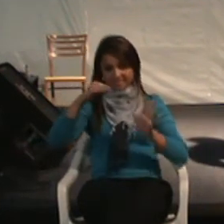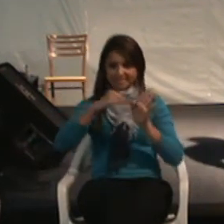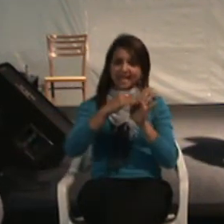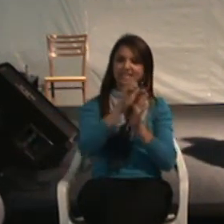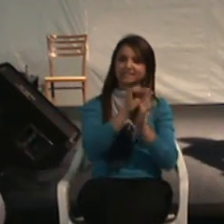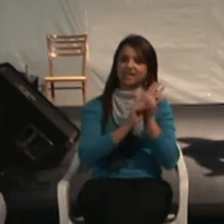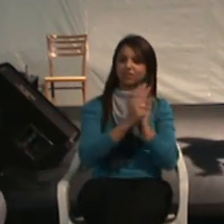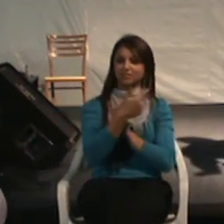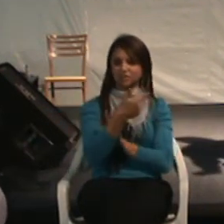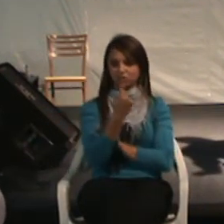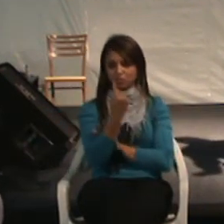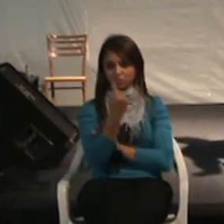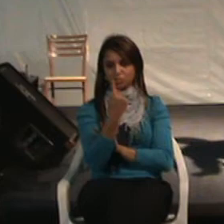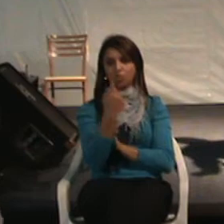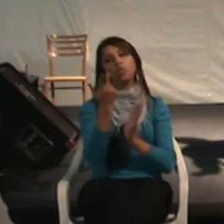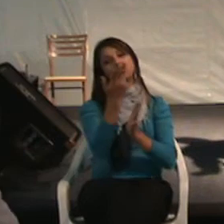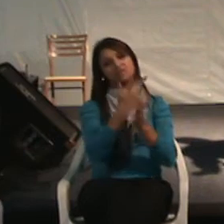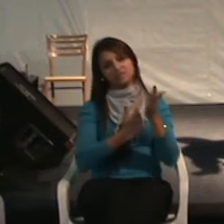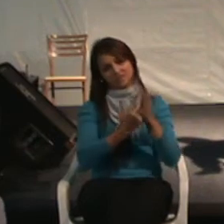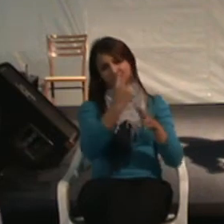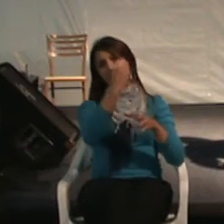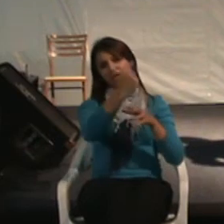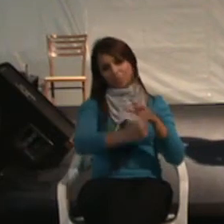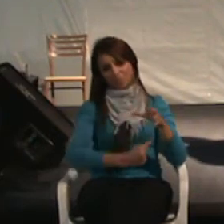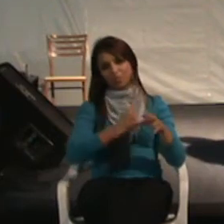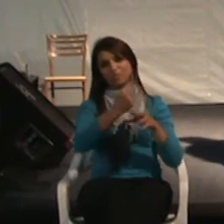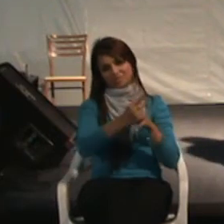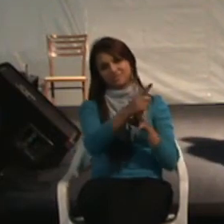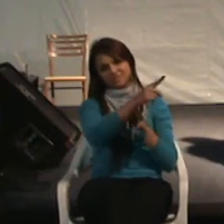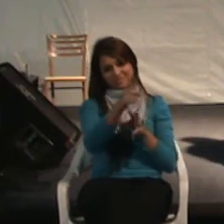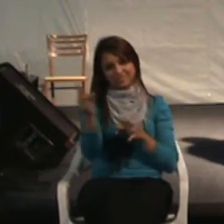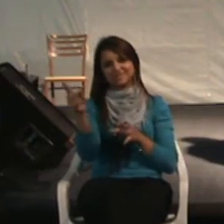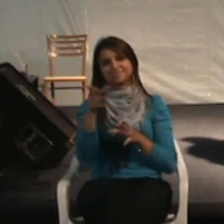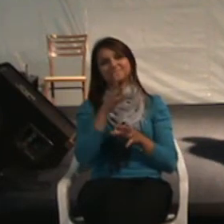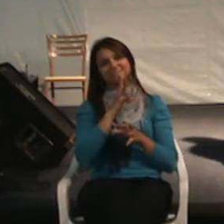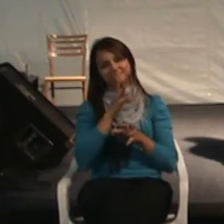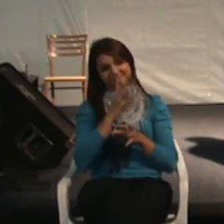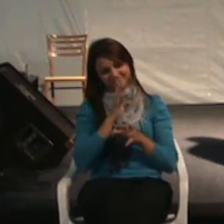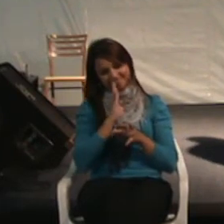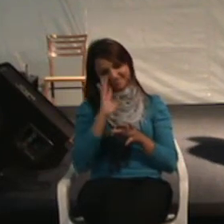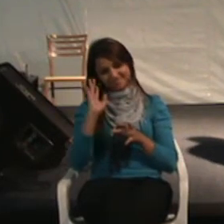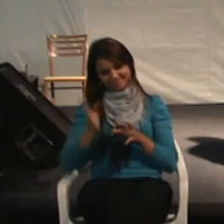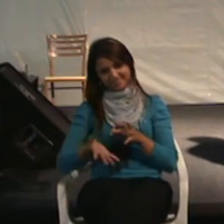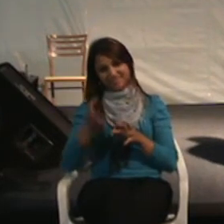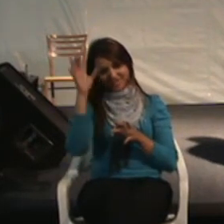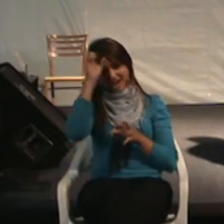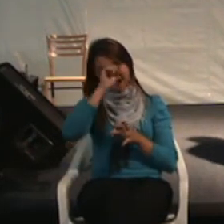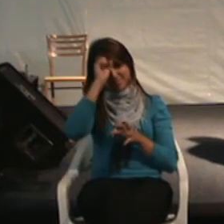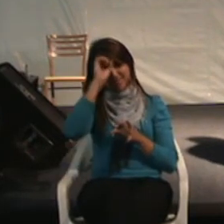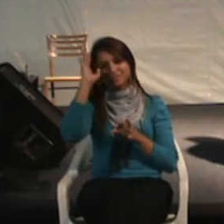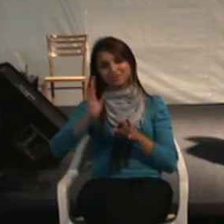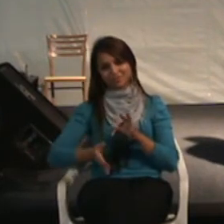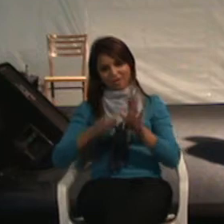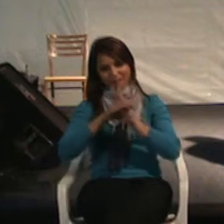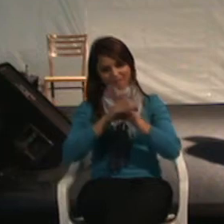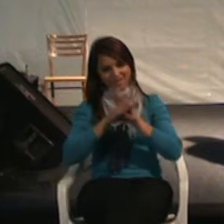o desenho universal que vocês já também já aprenderam o conceito.